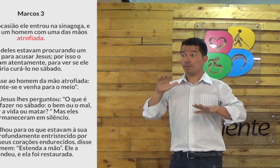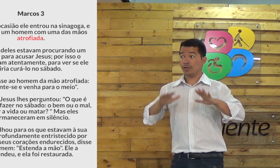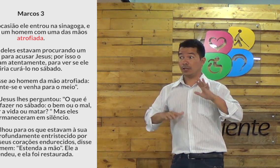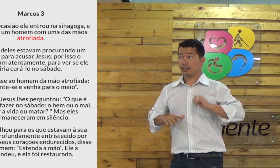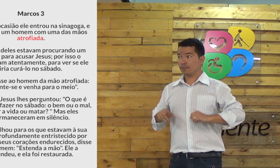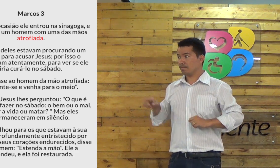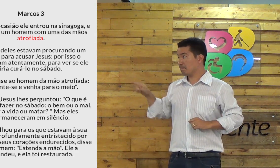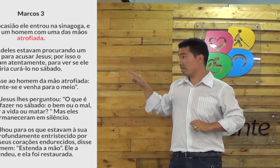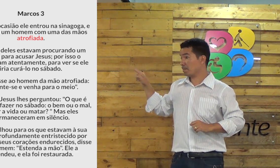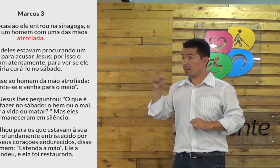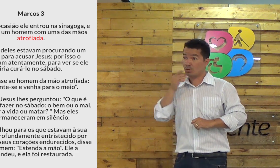Às vezes,